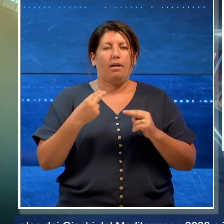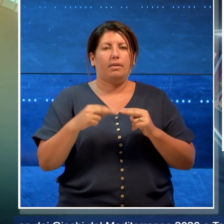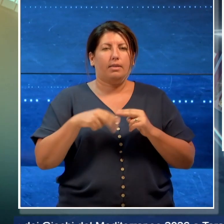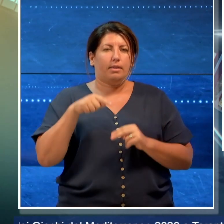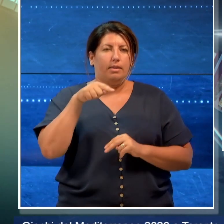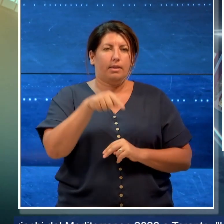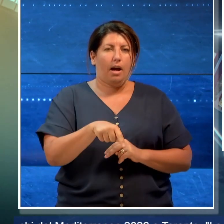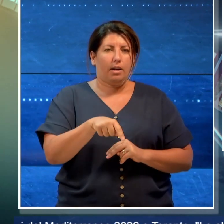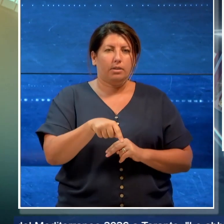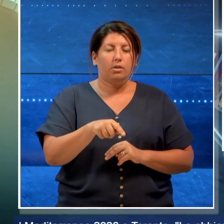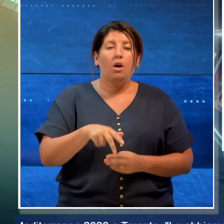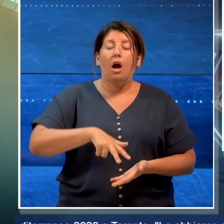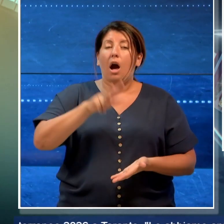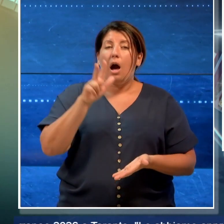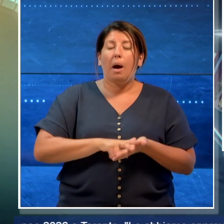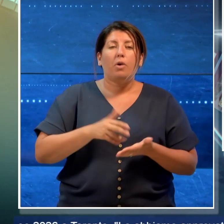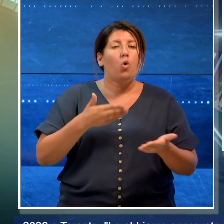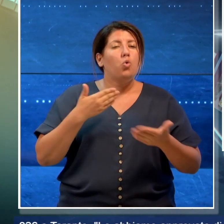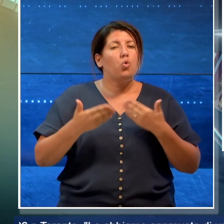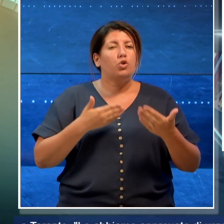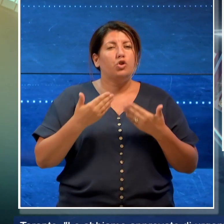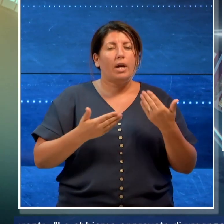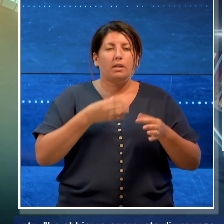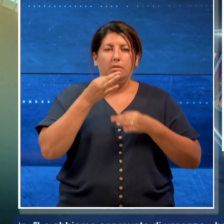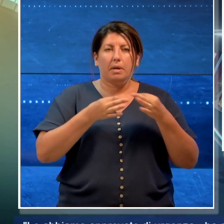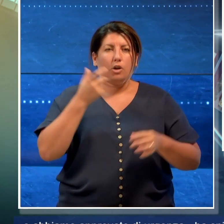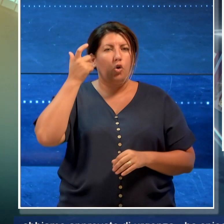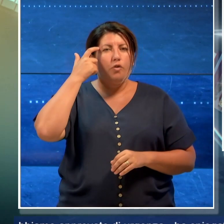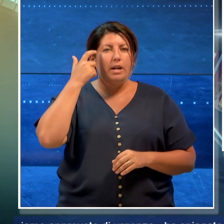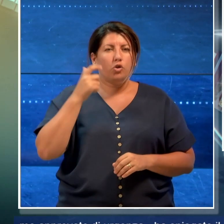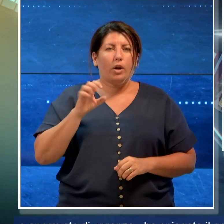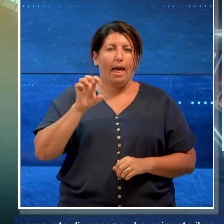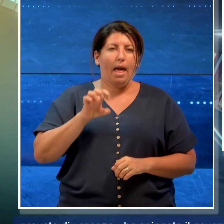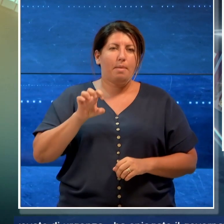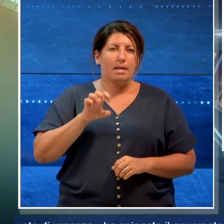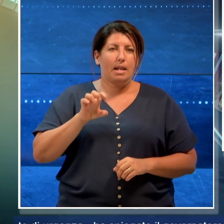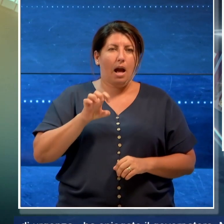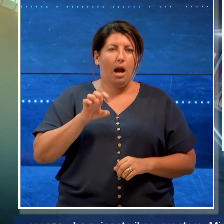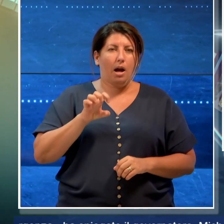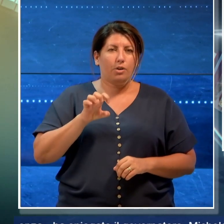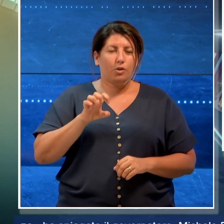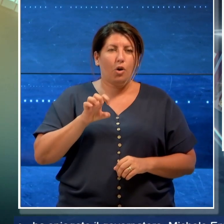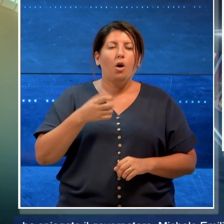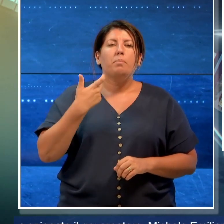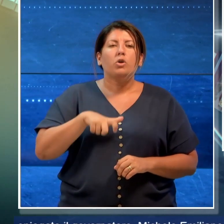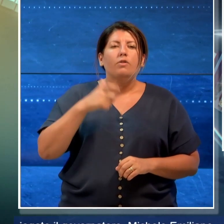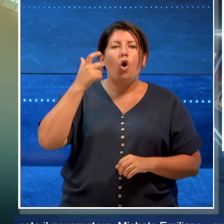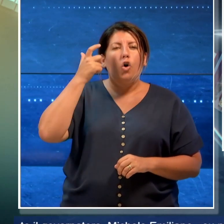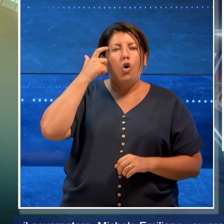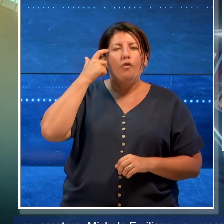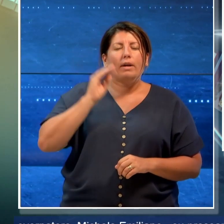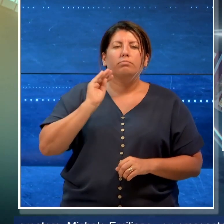abbiamo approvato d'urgenza, ha spiegato il governatore Michele Emiliano su pressante richiesta del governo,